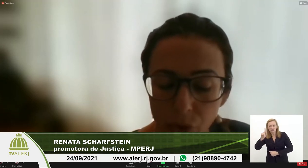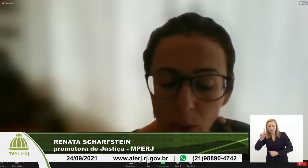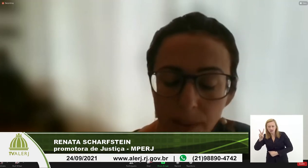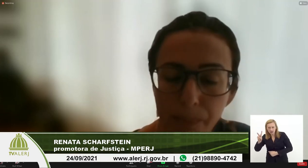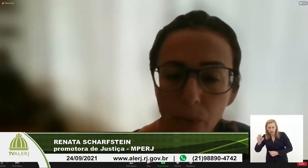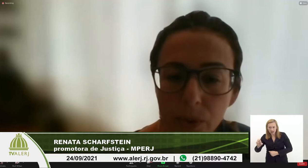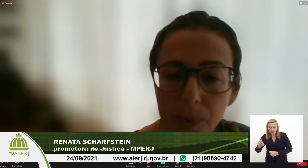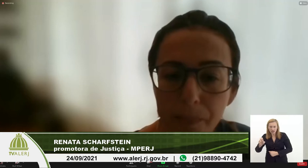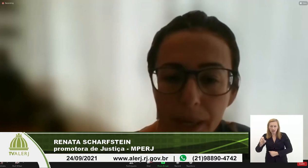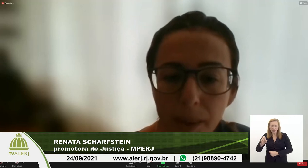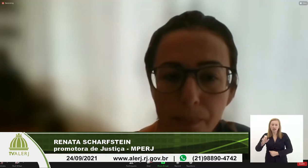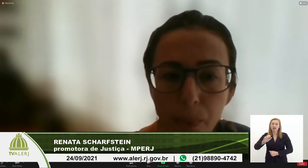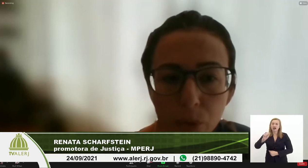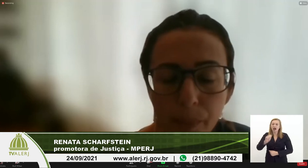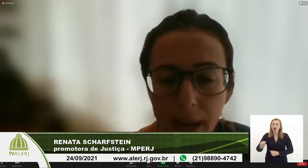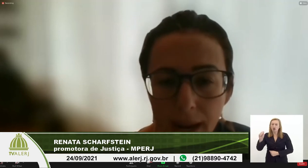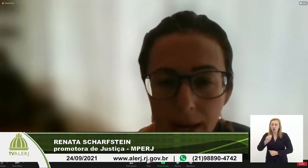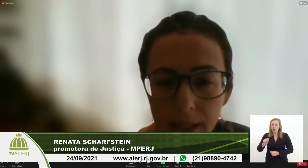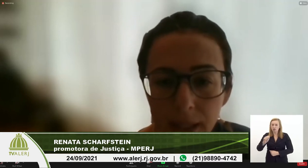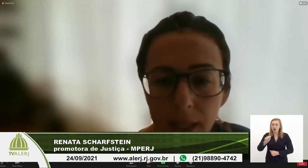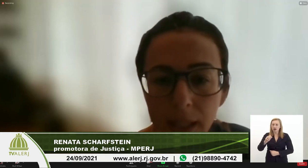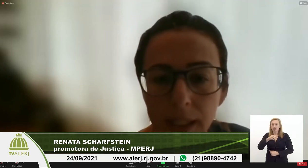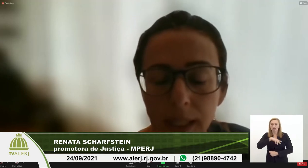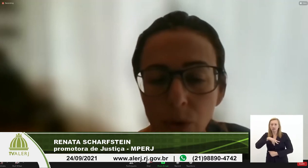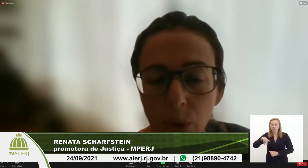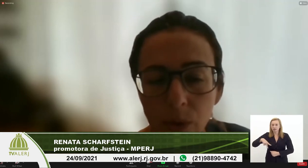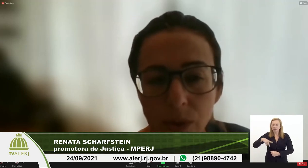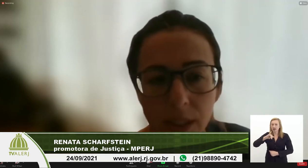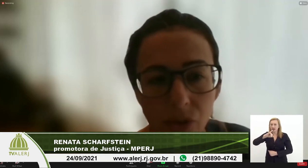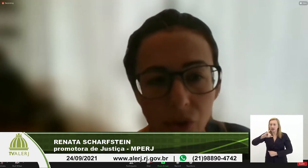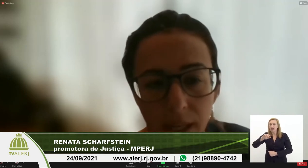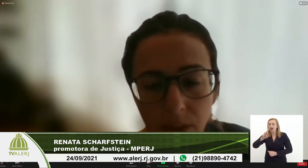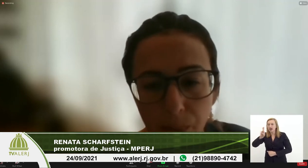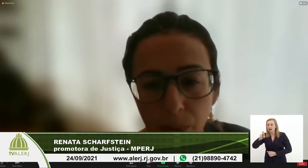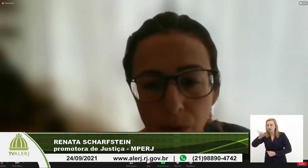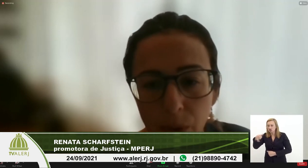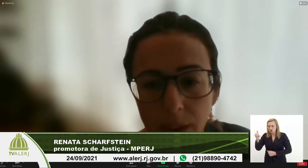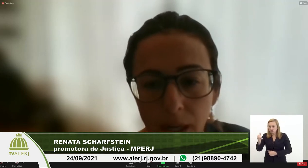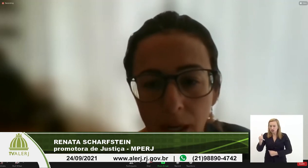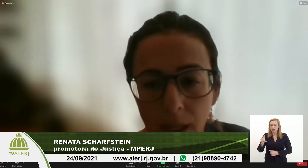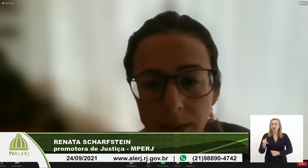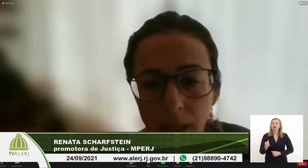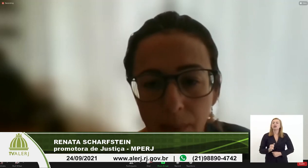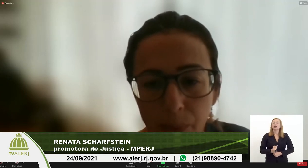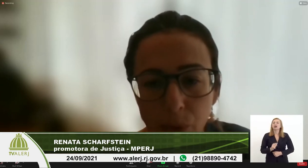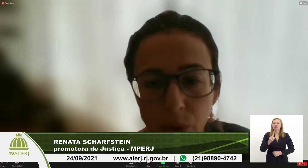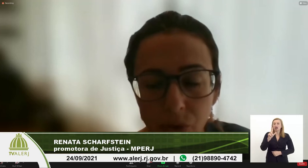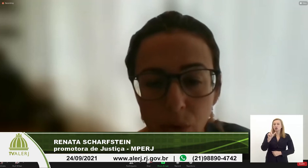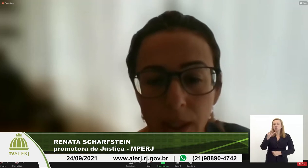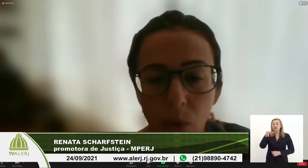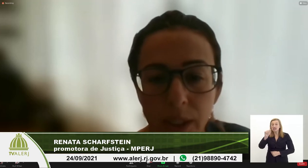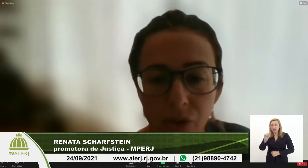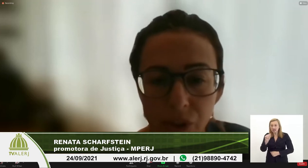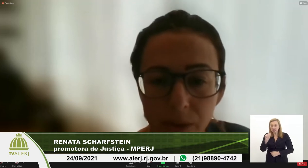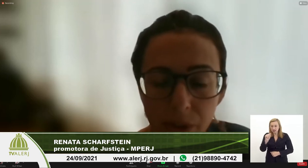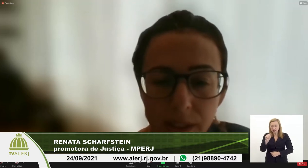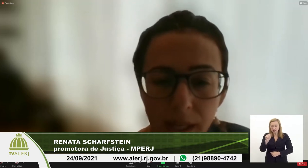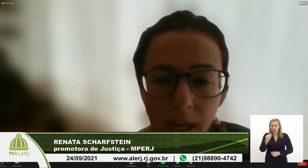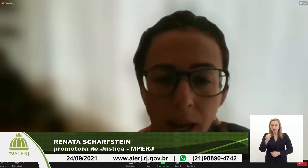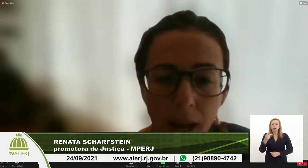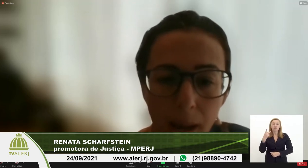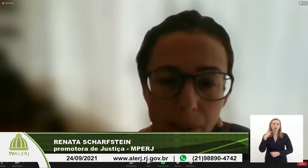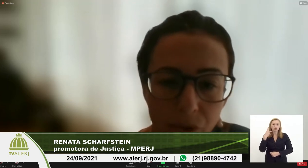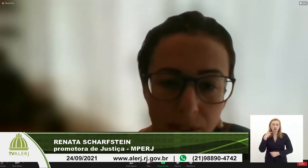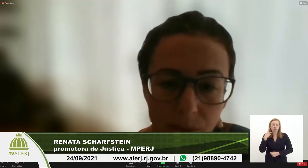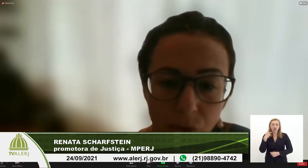mprj ponto mp ponto br e a doutora Luciana Direita promotora da promotoria de tutela coletiva